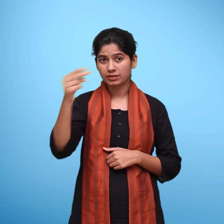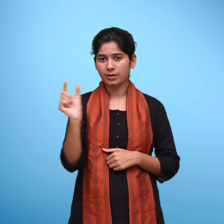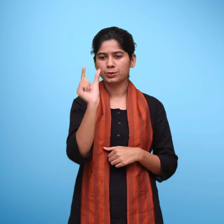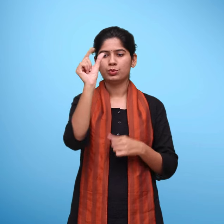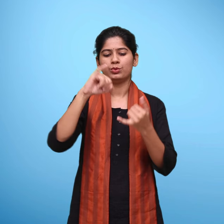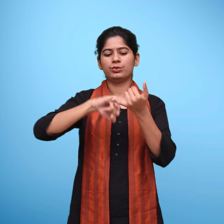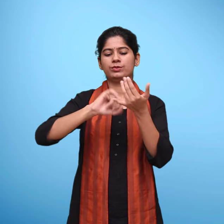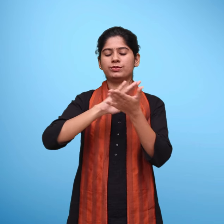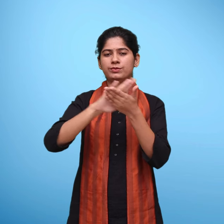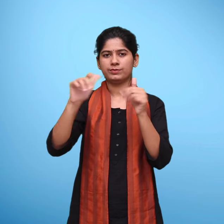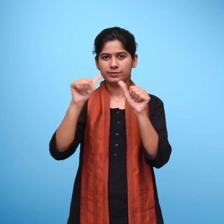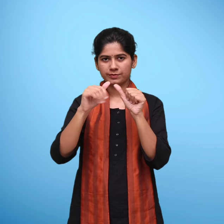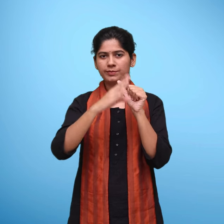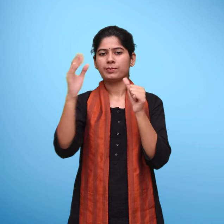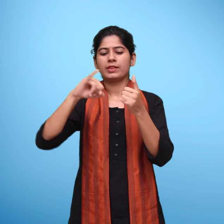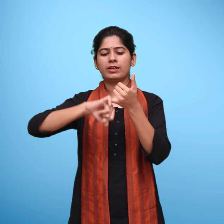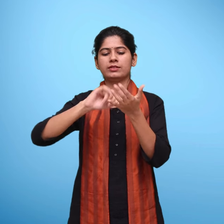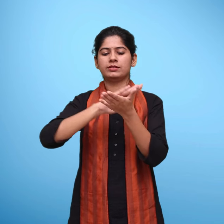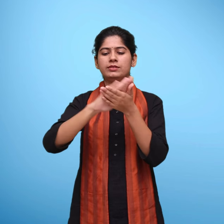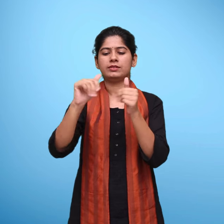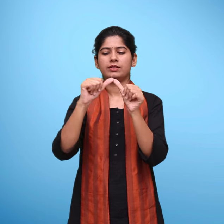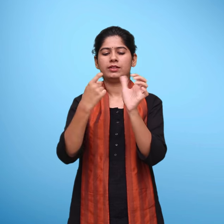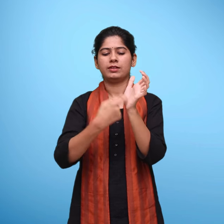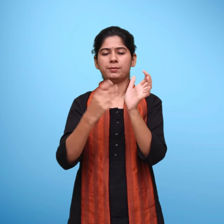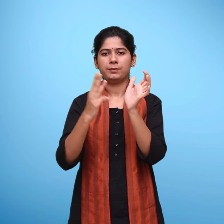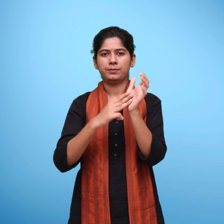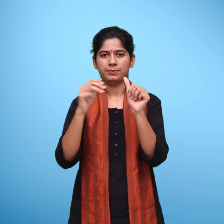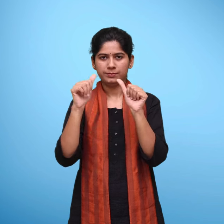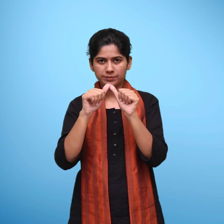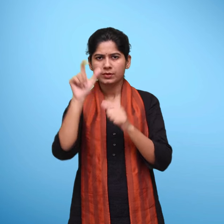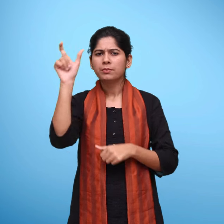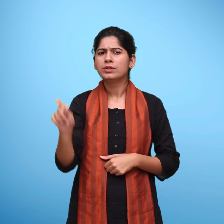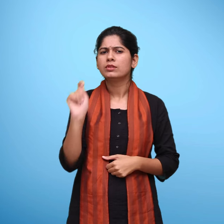सदस्य समनवायक उशा शर्मा आचार